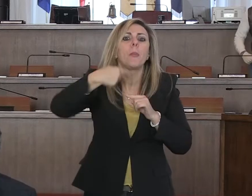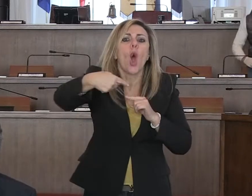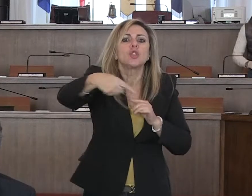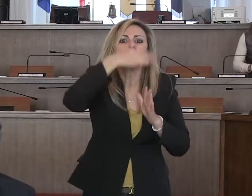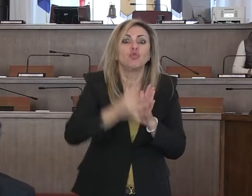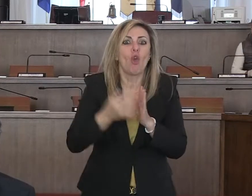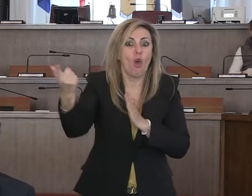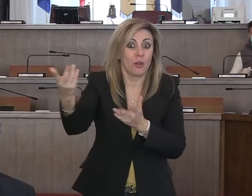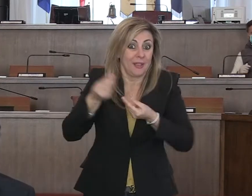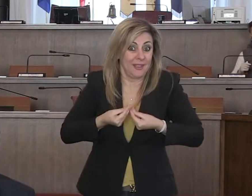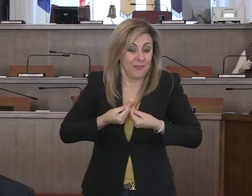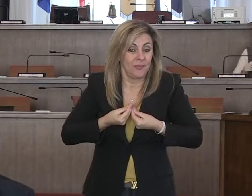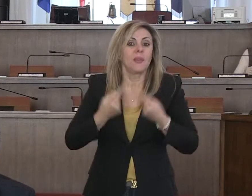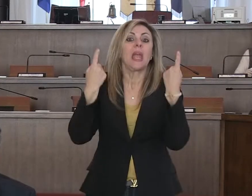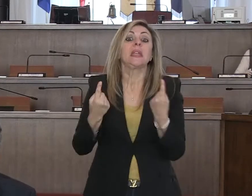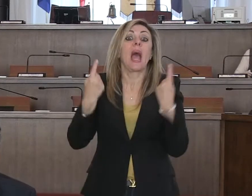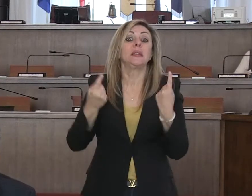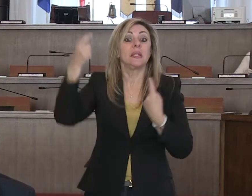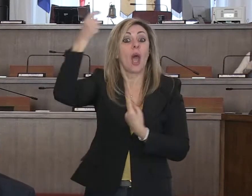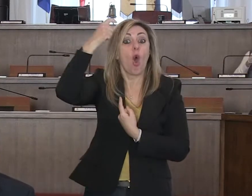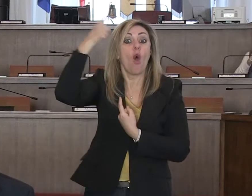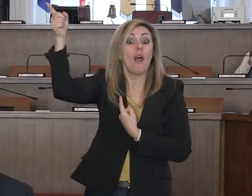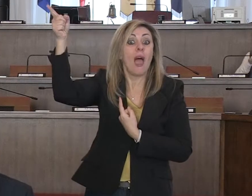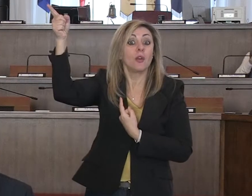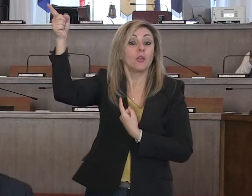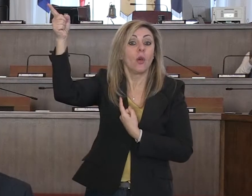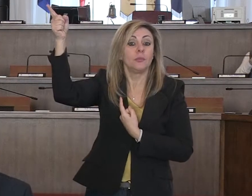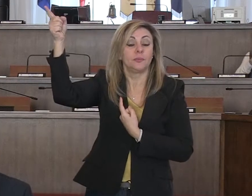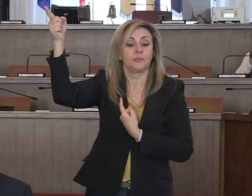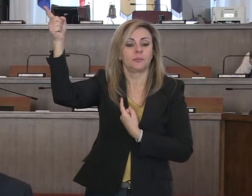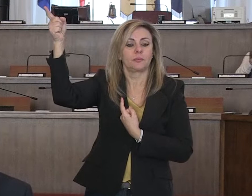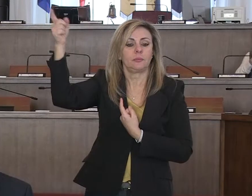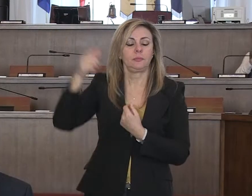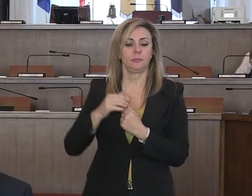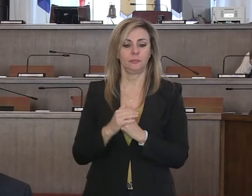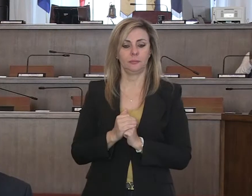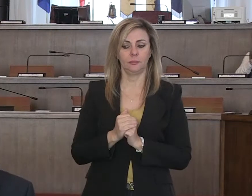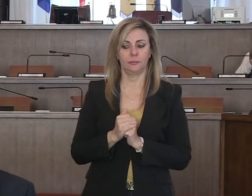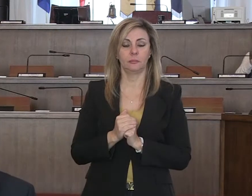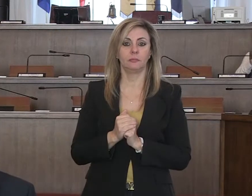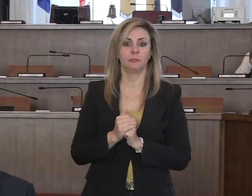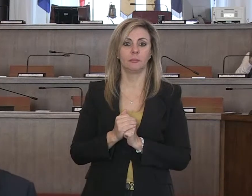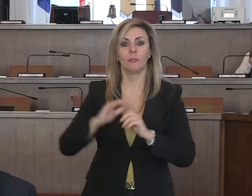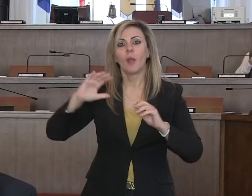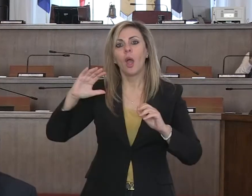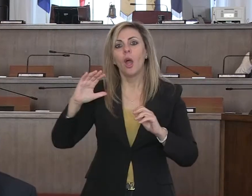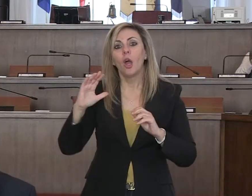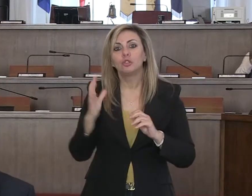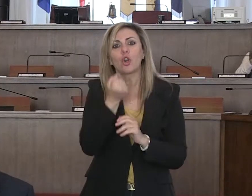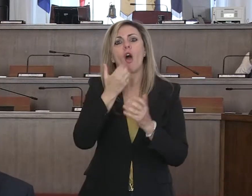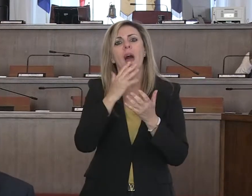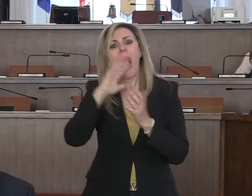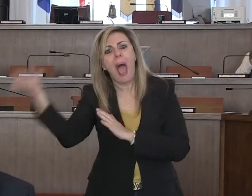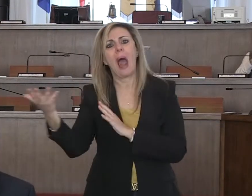attesa che il governo possa trovare e incrementare la